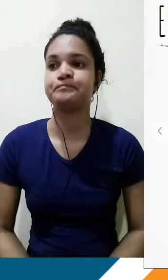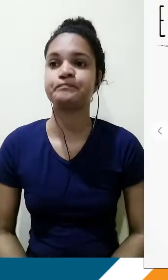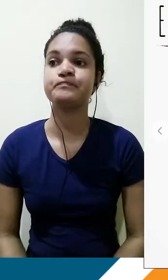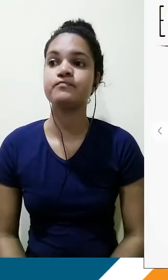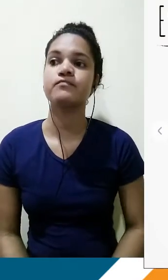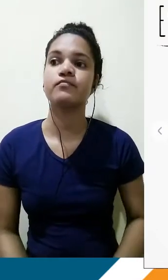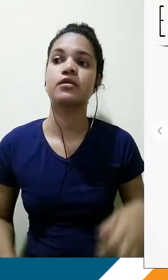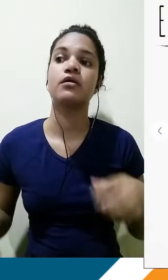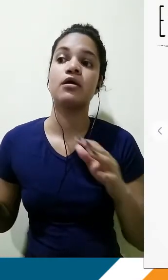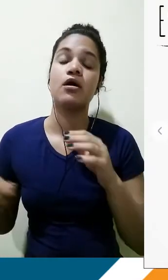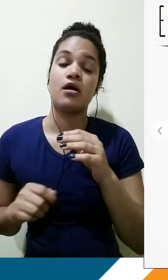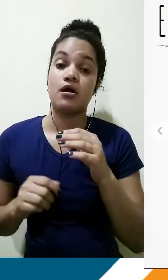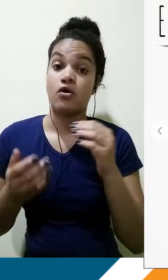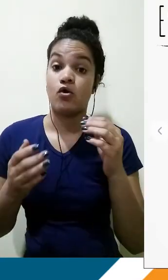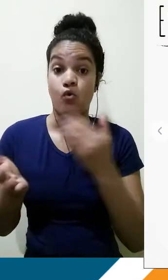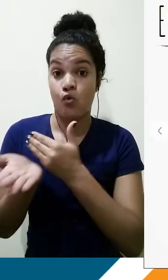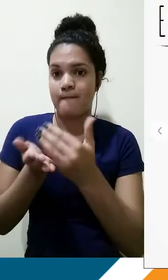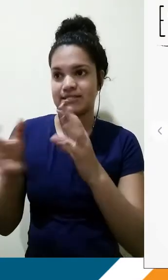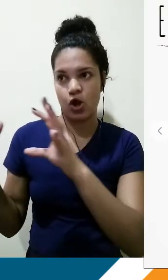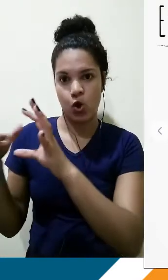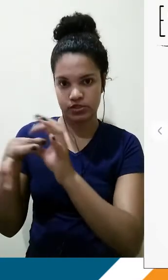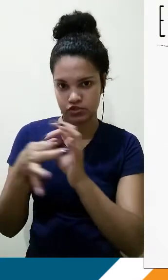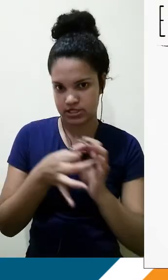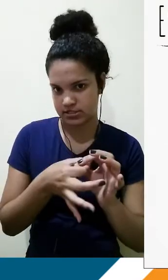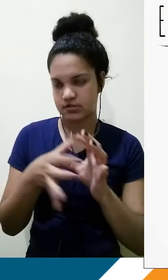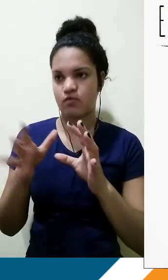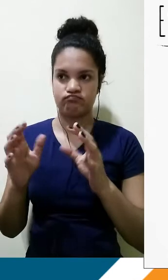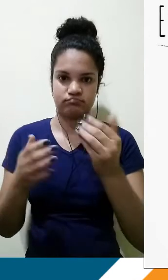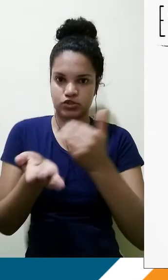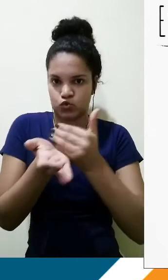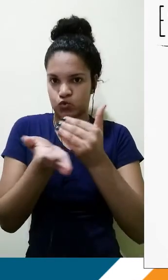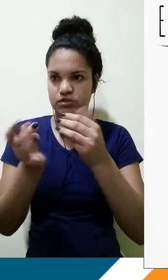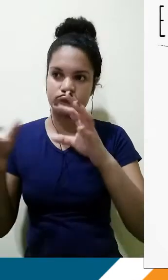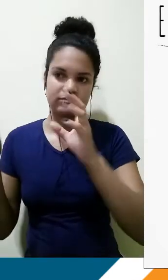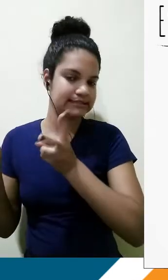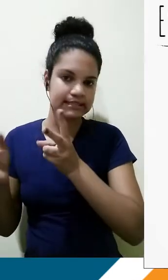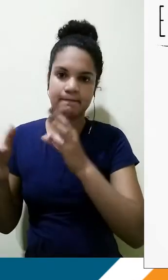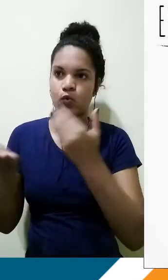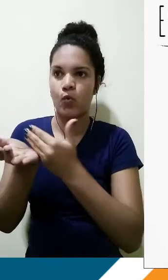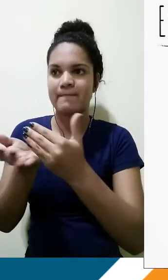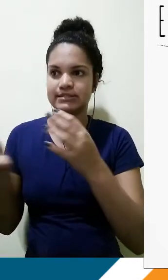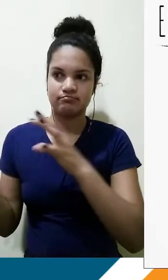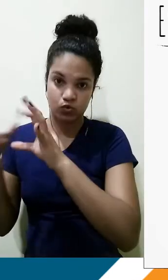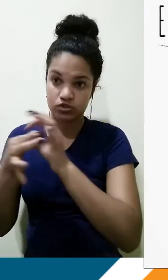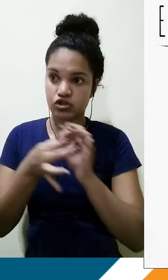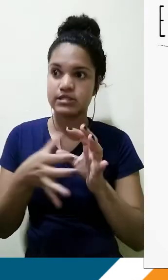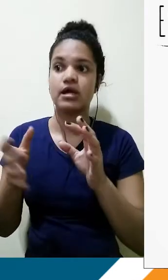estrutura da introdução, ela começa pela contextualização, que é um ponto fundamental, que é justamente você associar, ou até coloco aqui, alguma